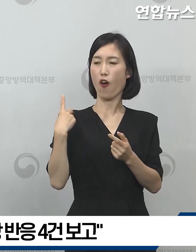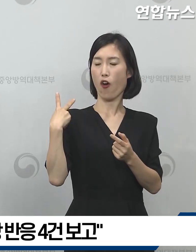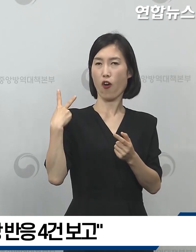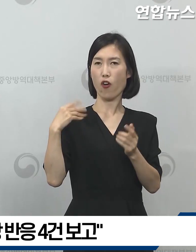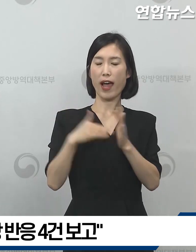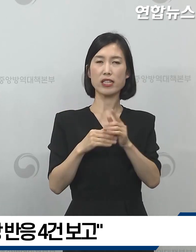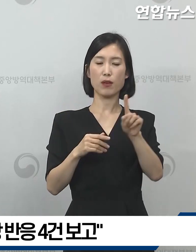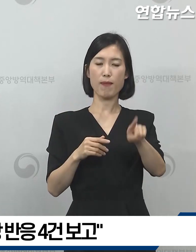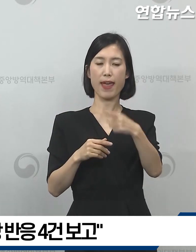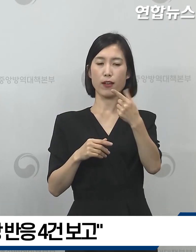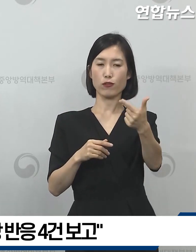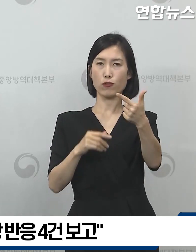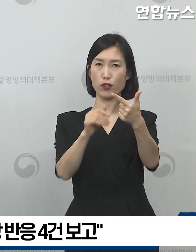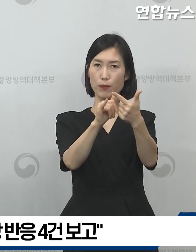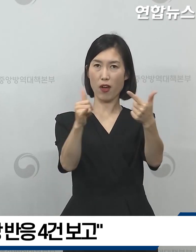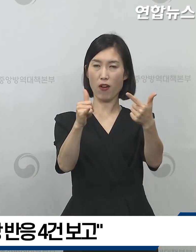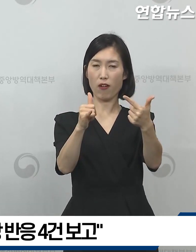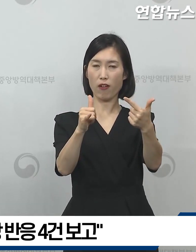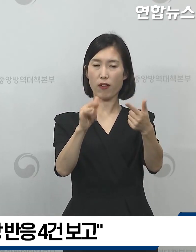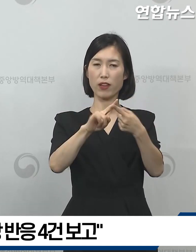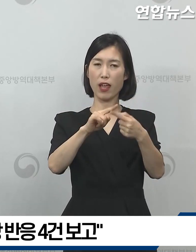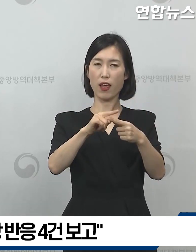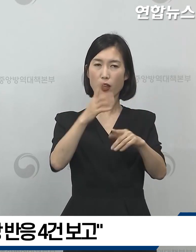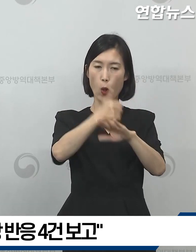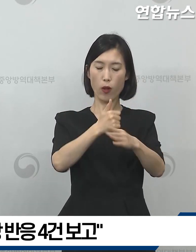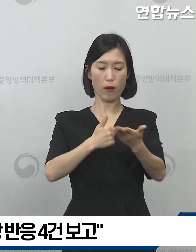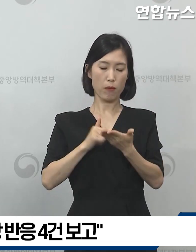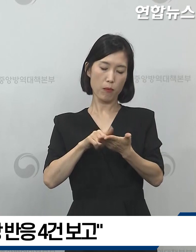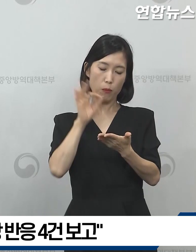106명에 대한 현황으로 보게 되면